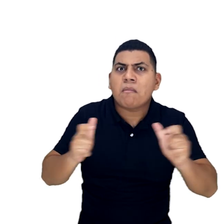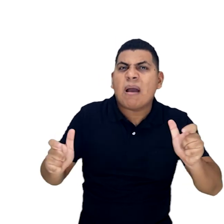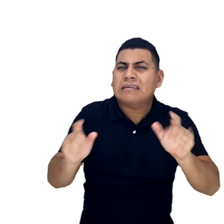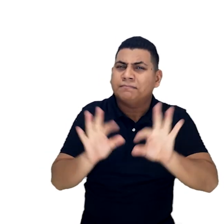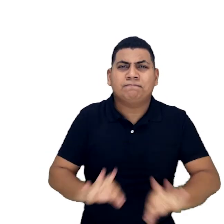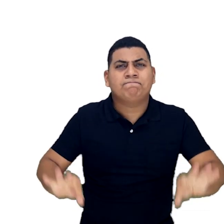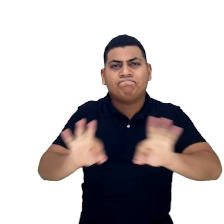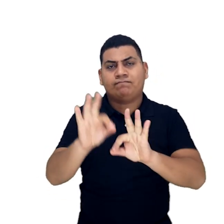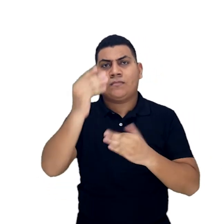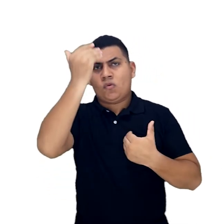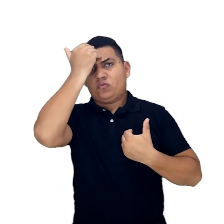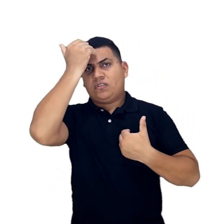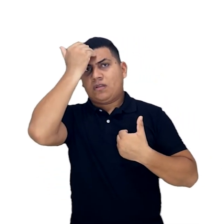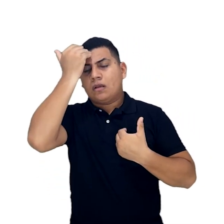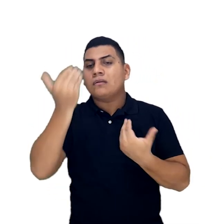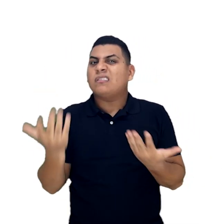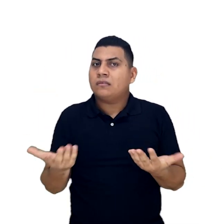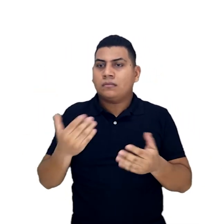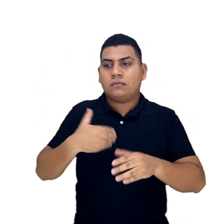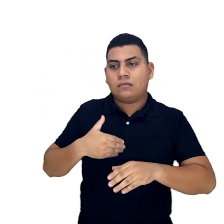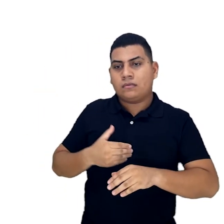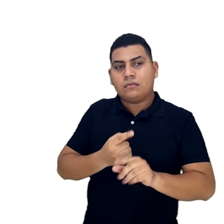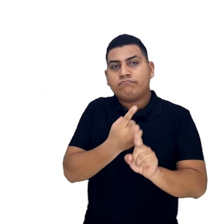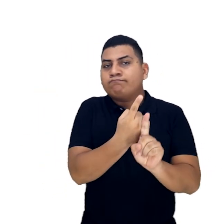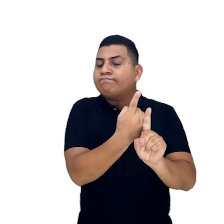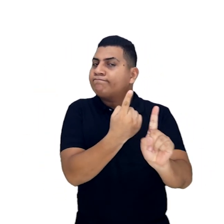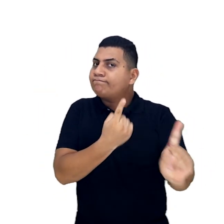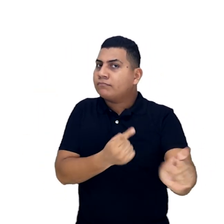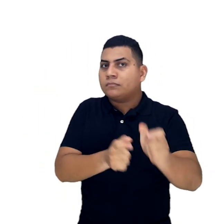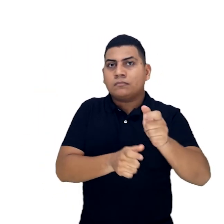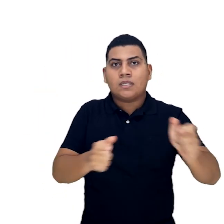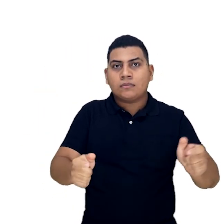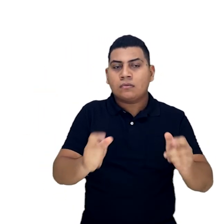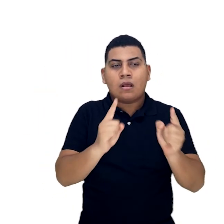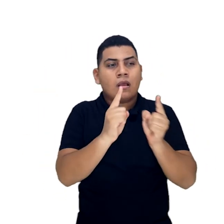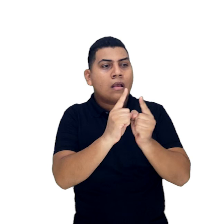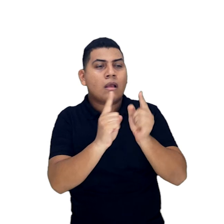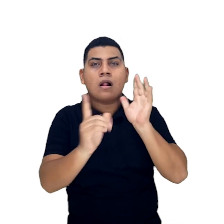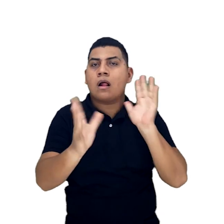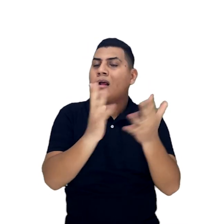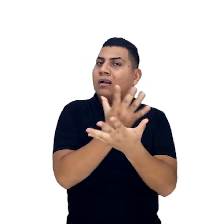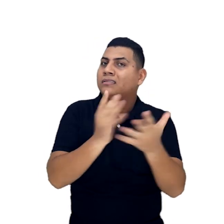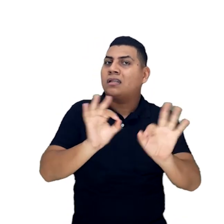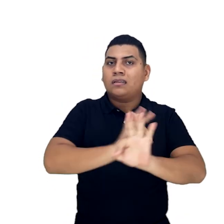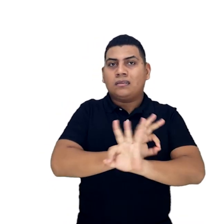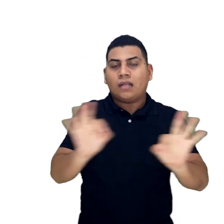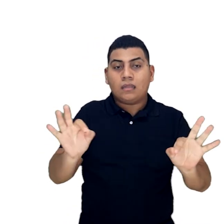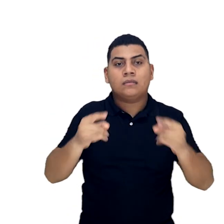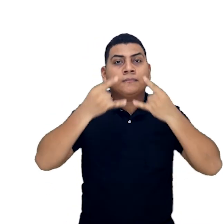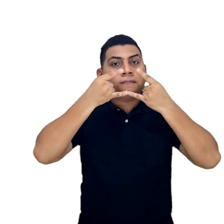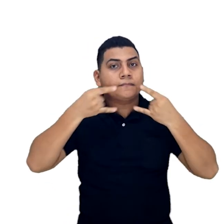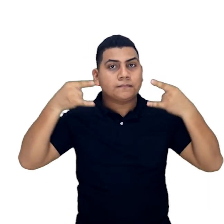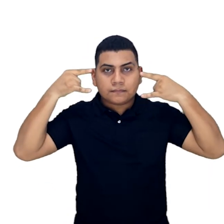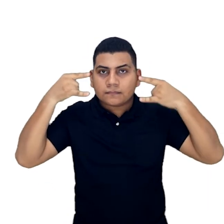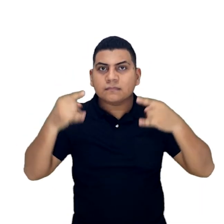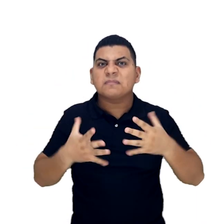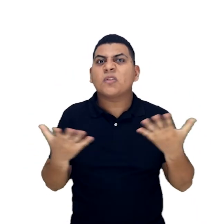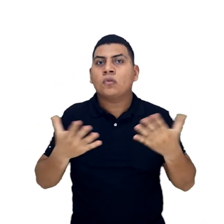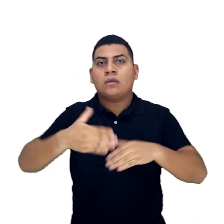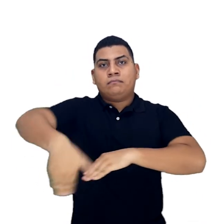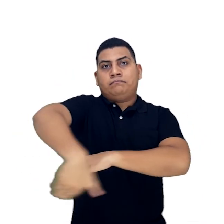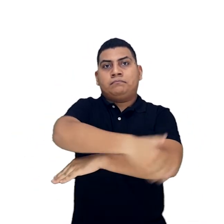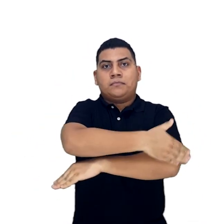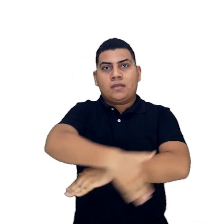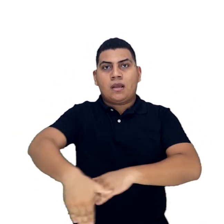Ahora más que nunca, debemos ser conscientes de la importancia del distanciamiento social y el uso del tapabocas en